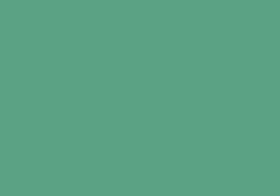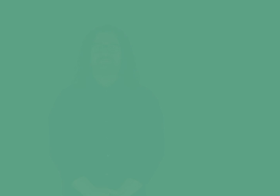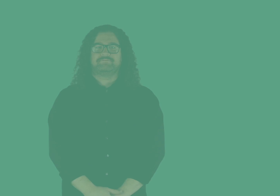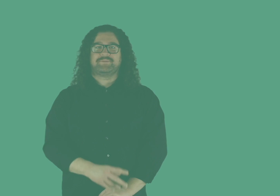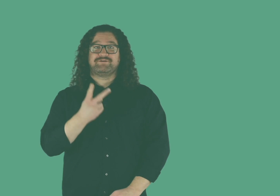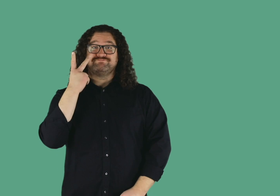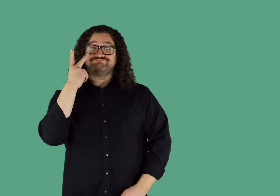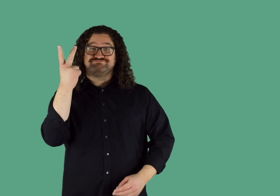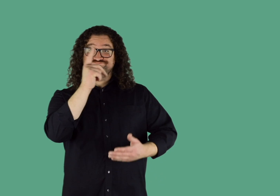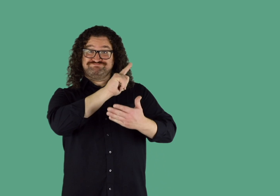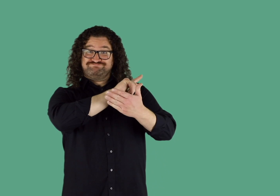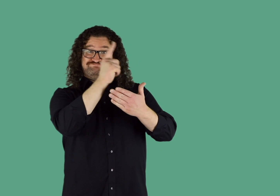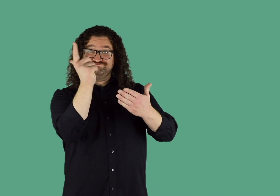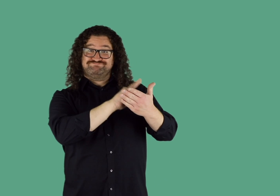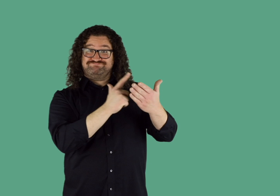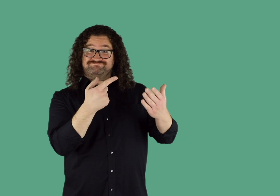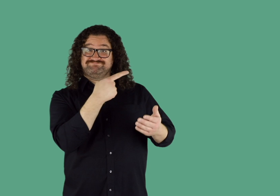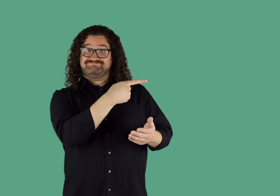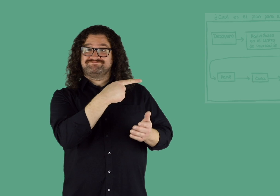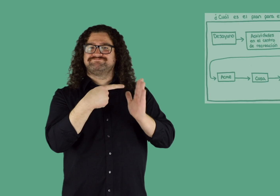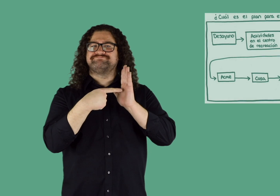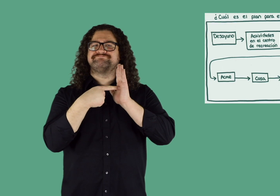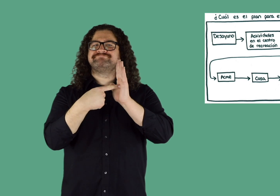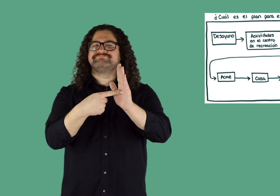Esto es como se ve un mapa de flujos.